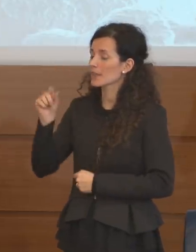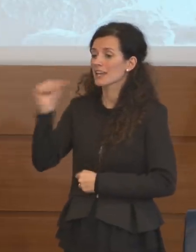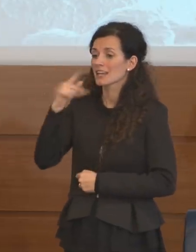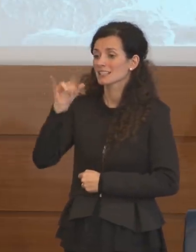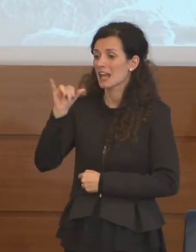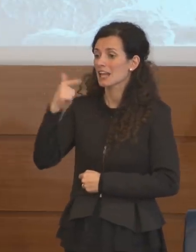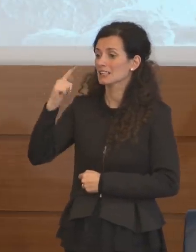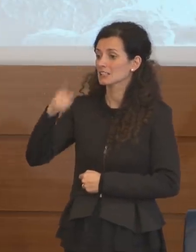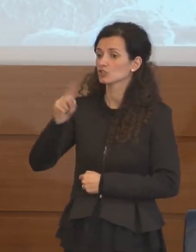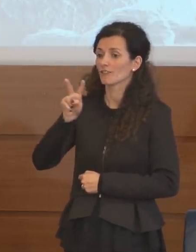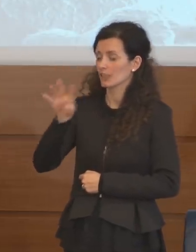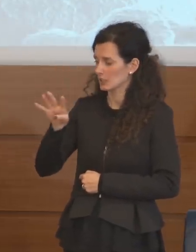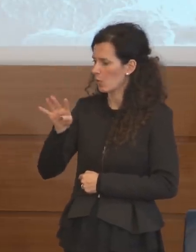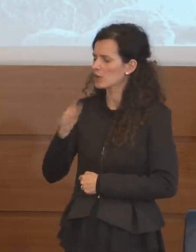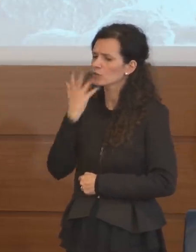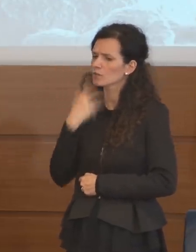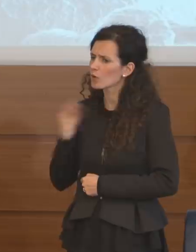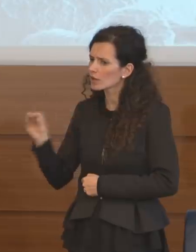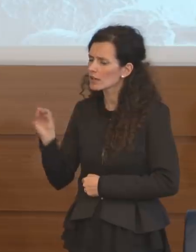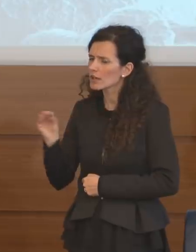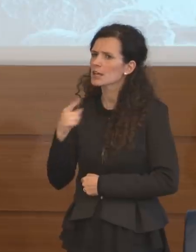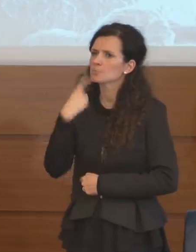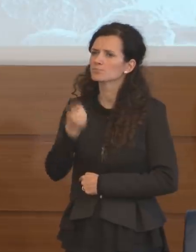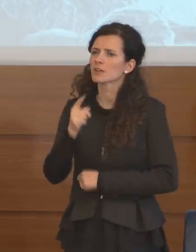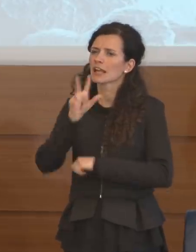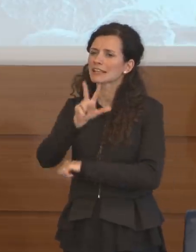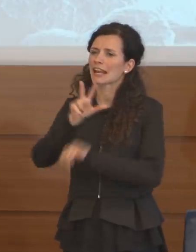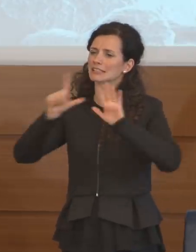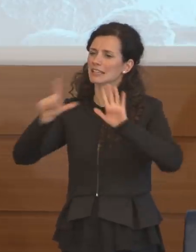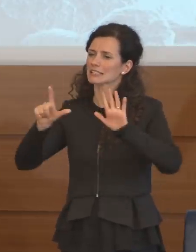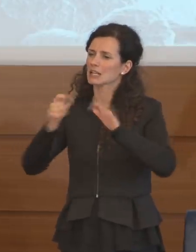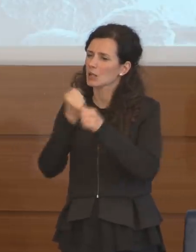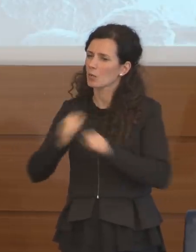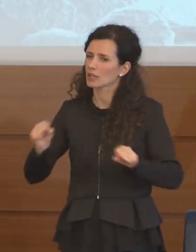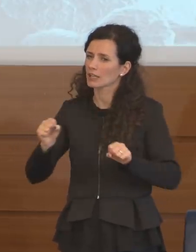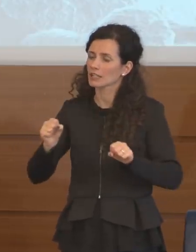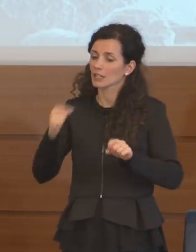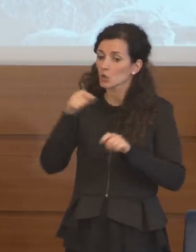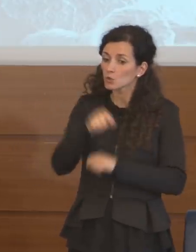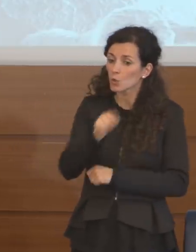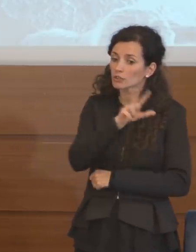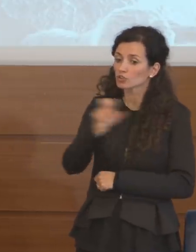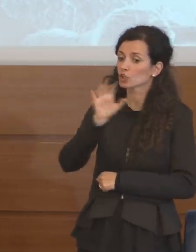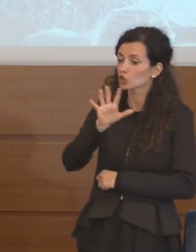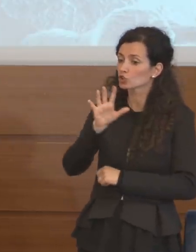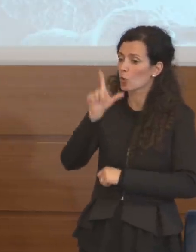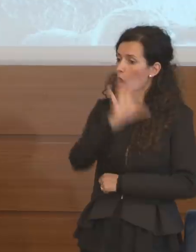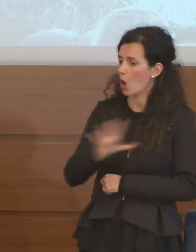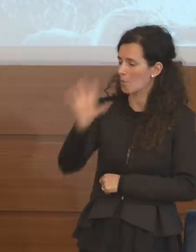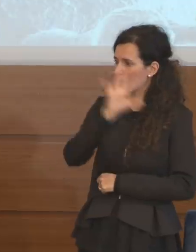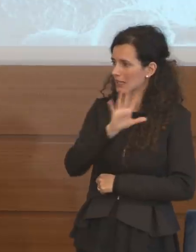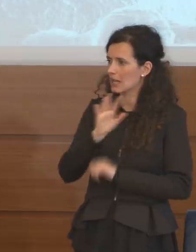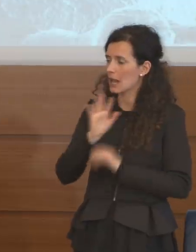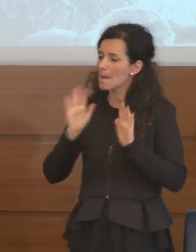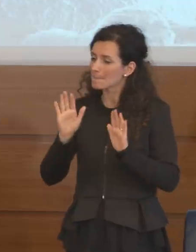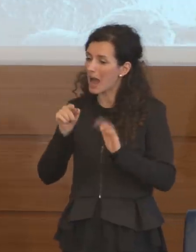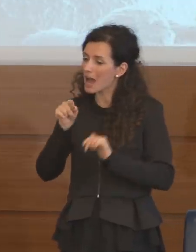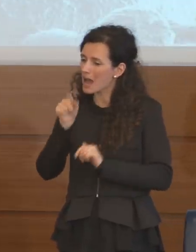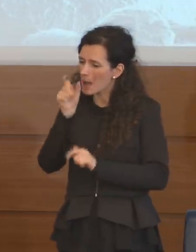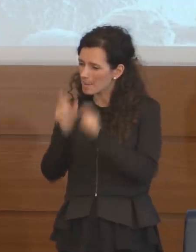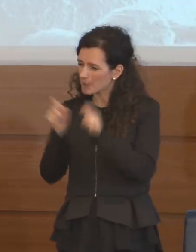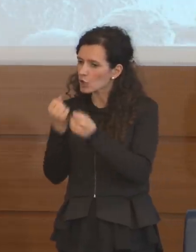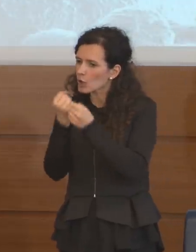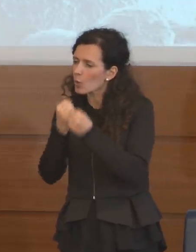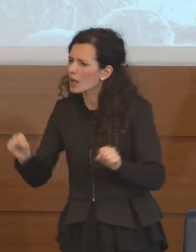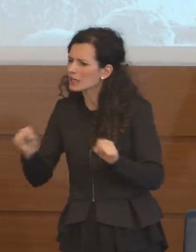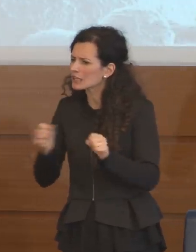Sky Tg24, volevo chiedere, lei ha parlato di 37 guariti su 305 in Lombardia, però questo dato guariti in che